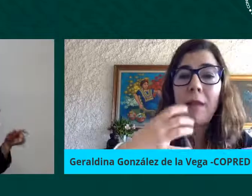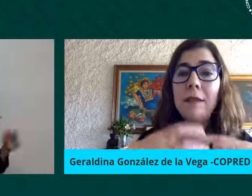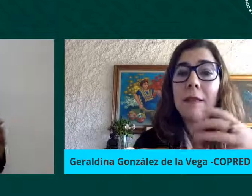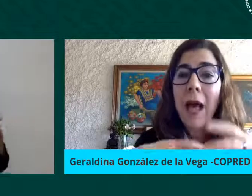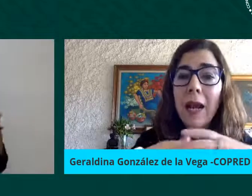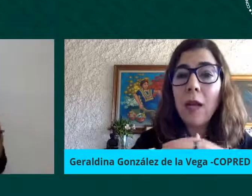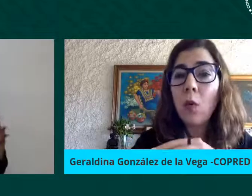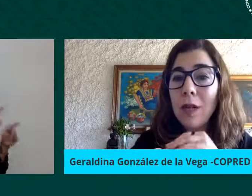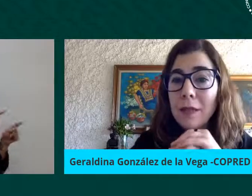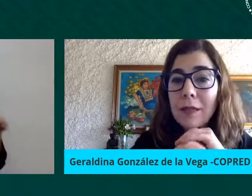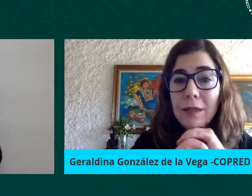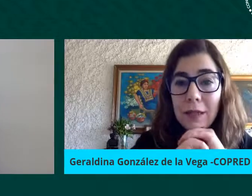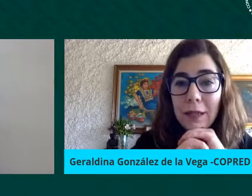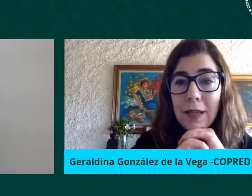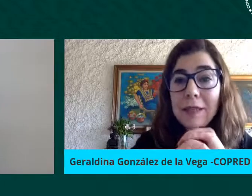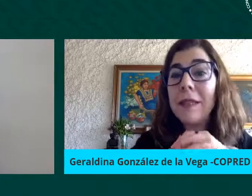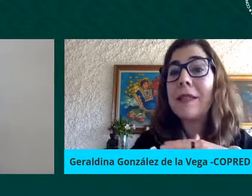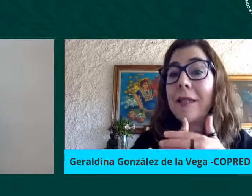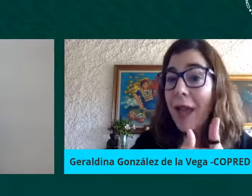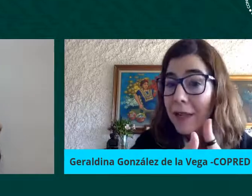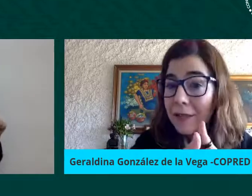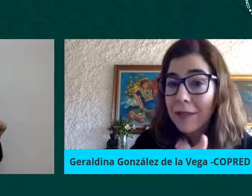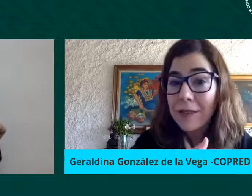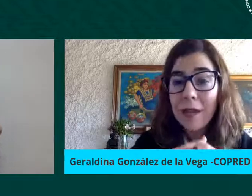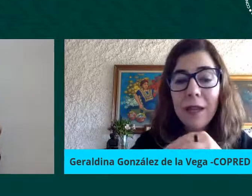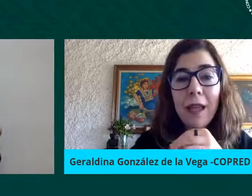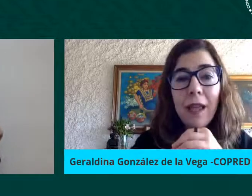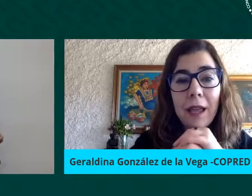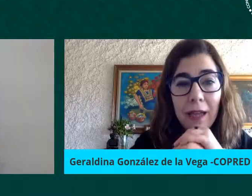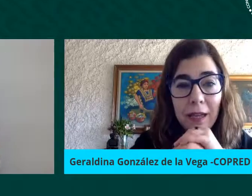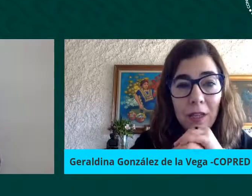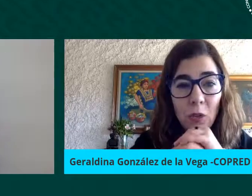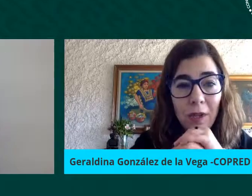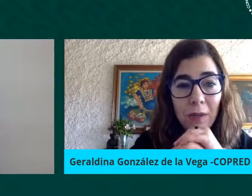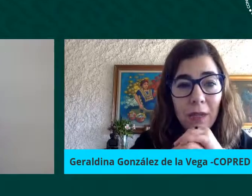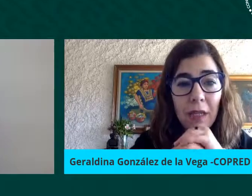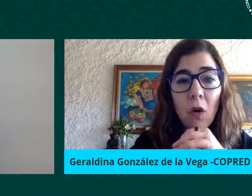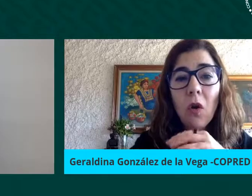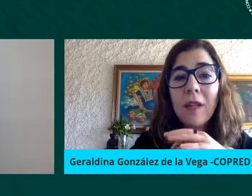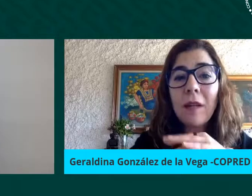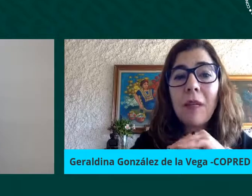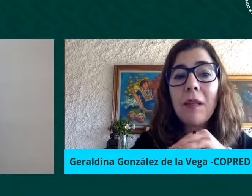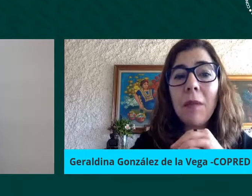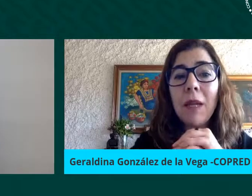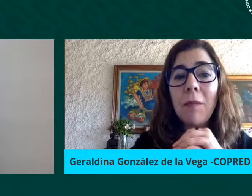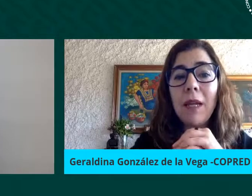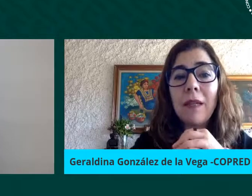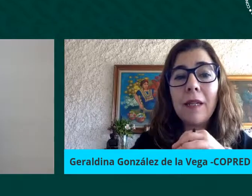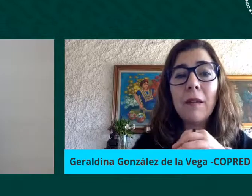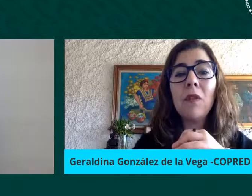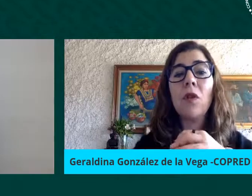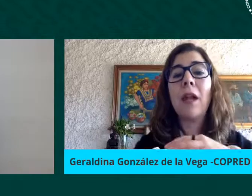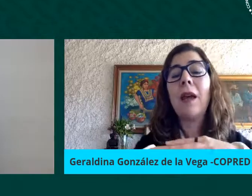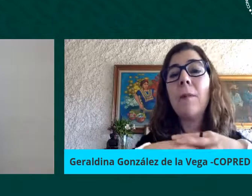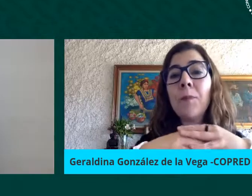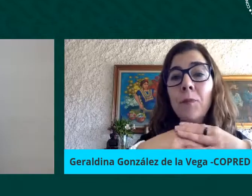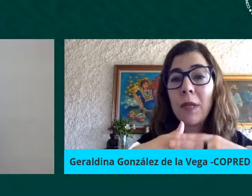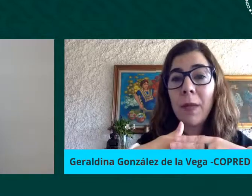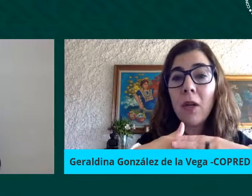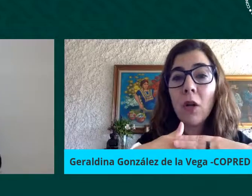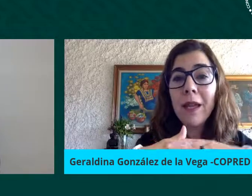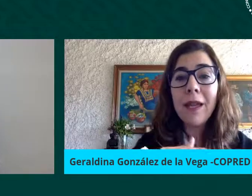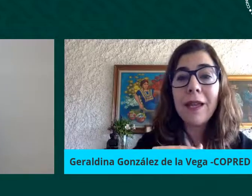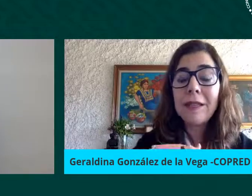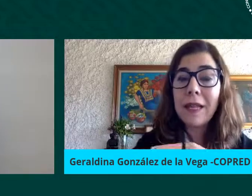repensar algunas de las estrategias que ya existen en la Ciudad de México concretamente me interesa mencionar